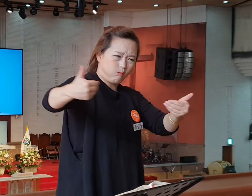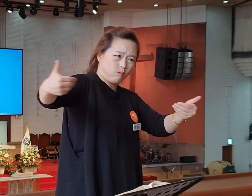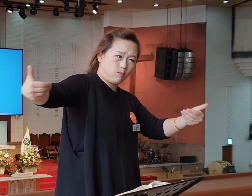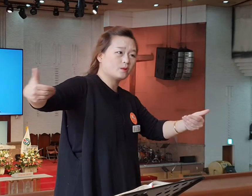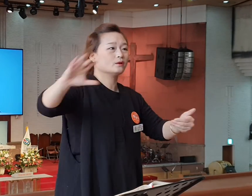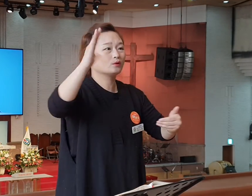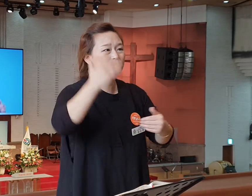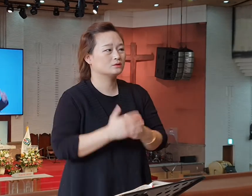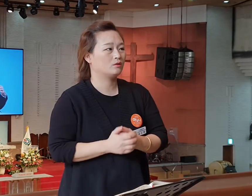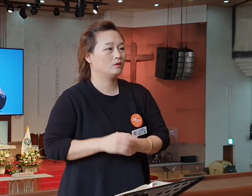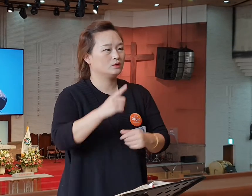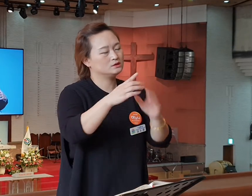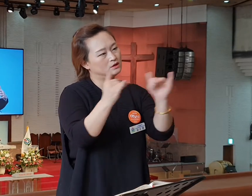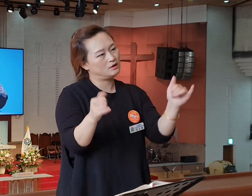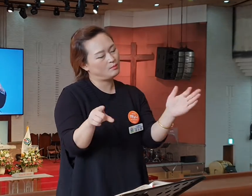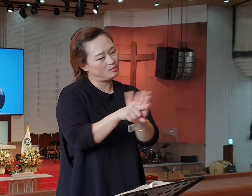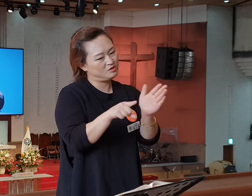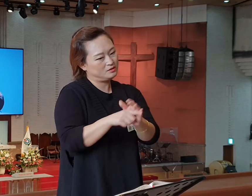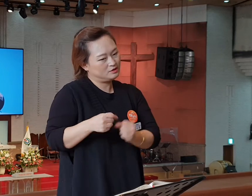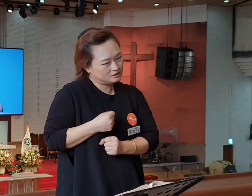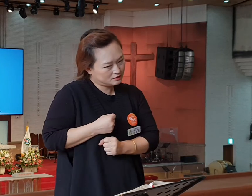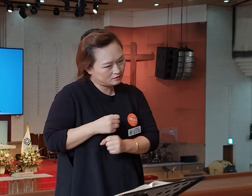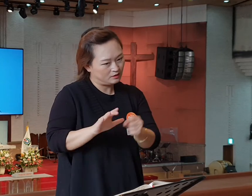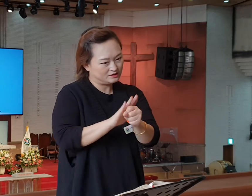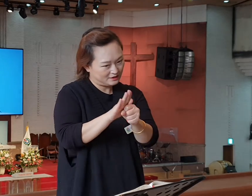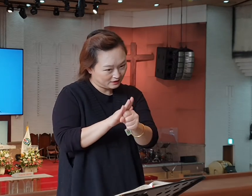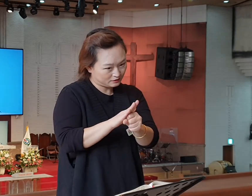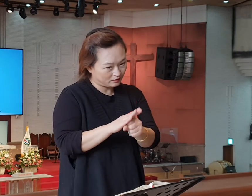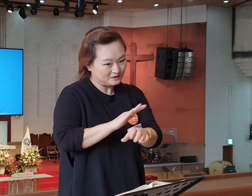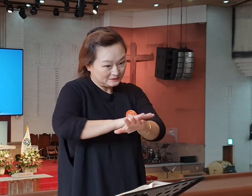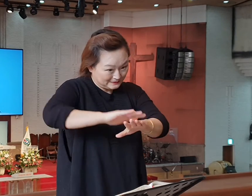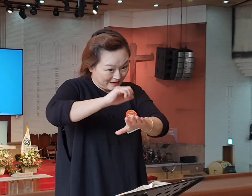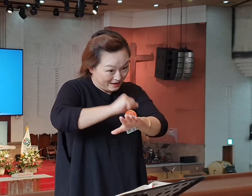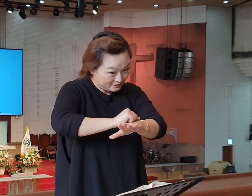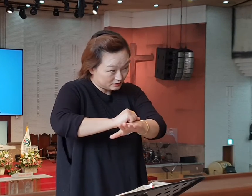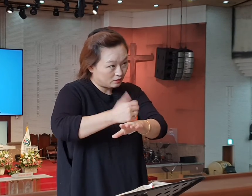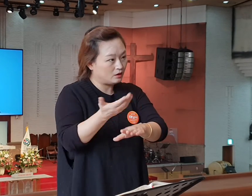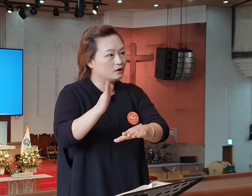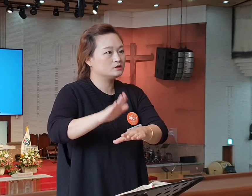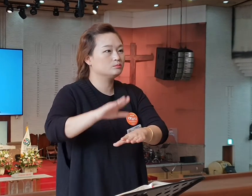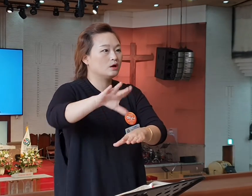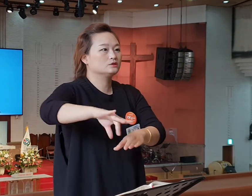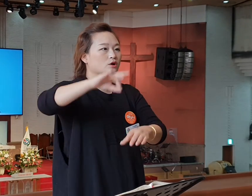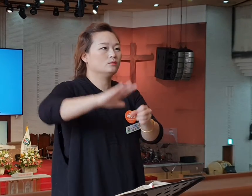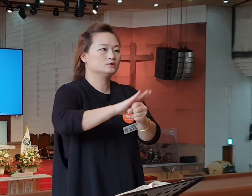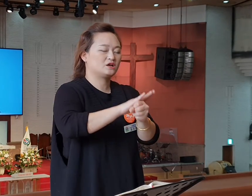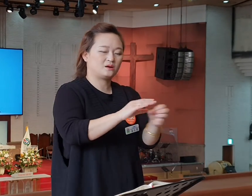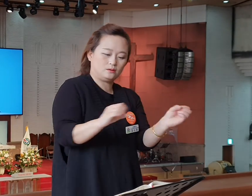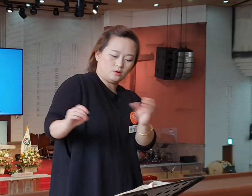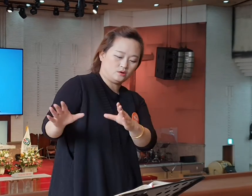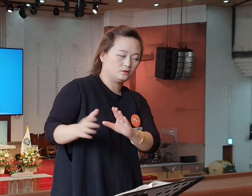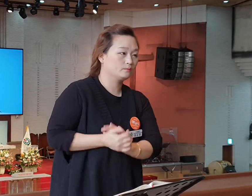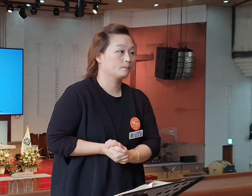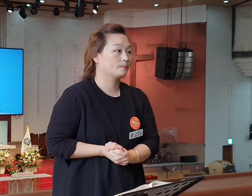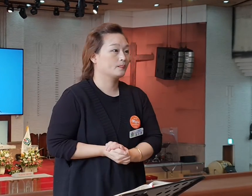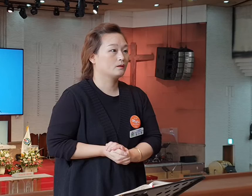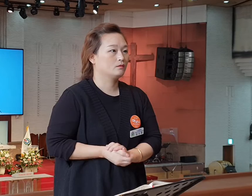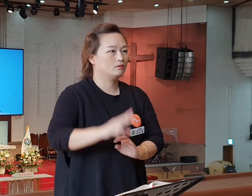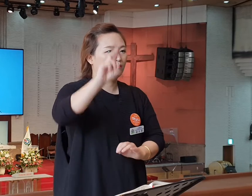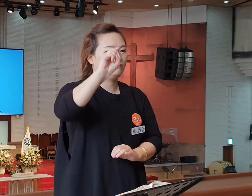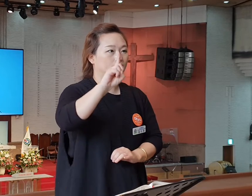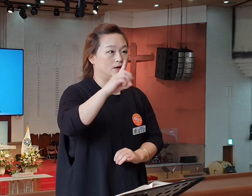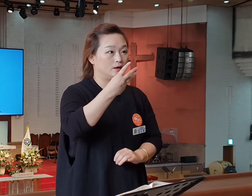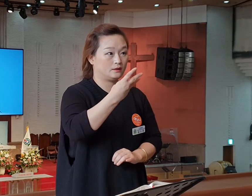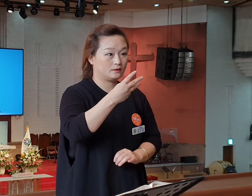신앙을 지키는 것과 사랑하는 것, 그건 잘해요. 하지만 이 처음 사랑을 버려요. 마태복음